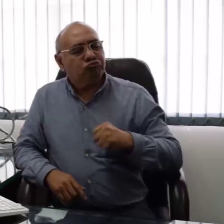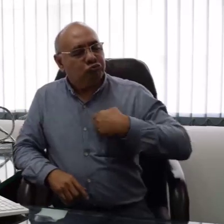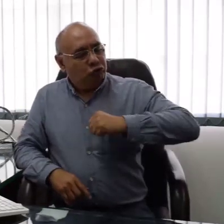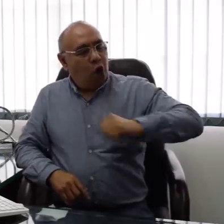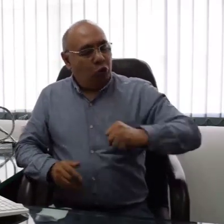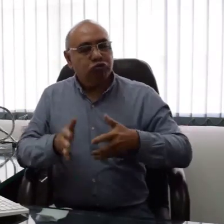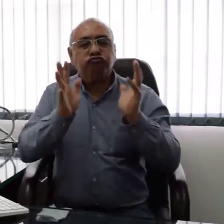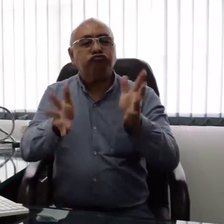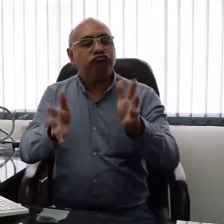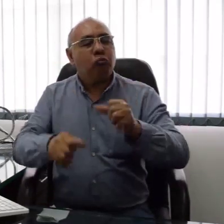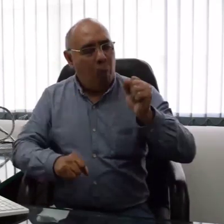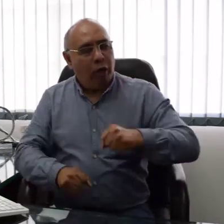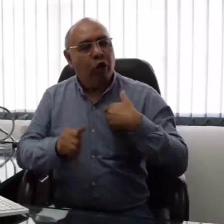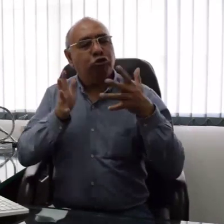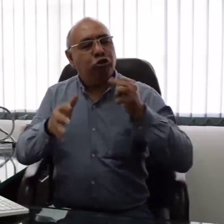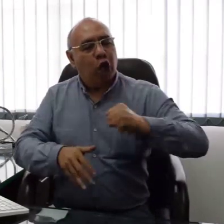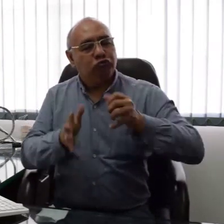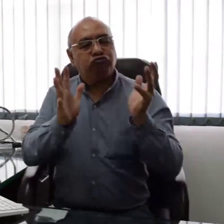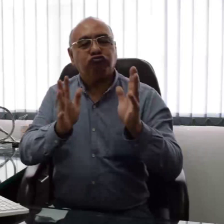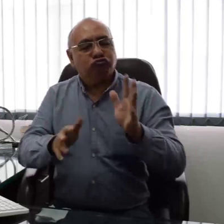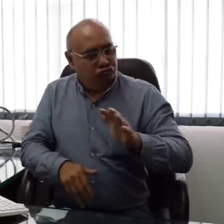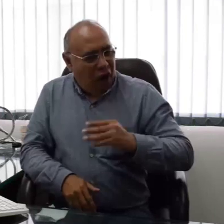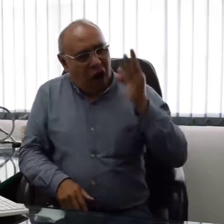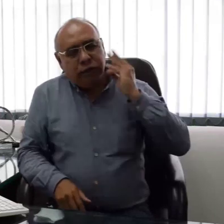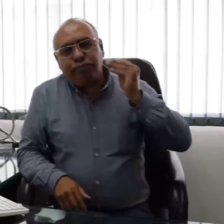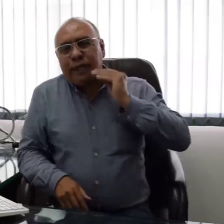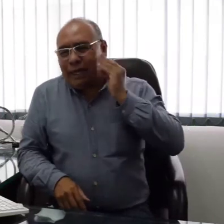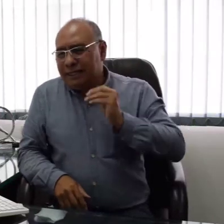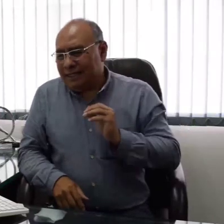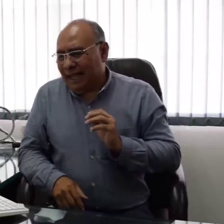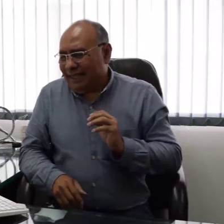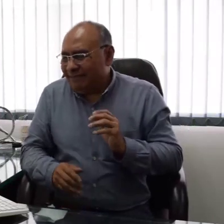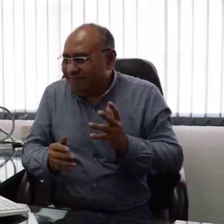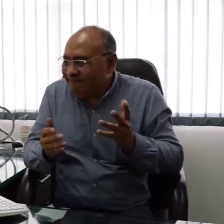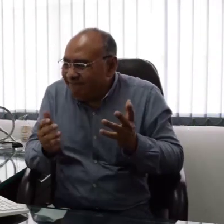creen tener el derecho de enseñar su lengua porque, según ellos, tienen la experiencia suficiente.